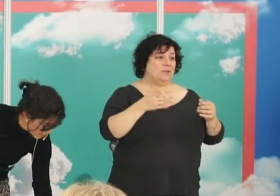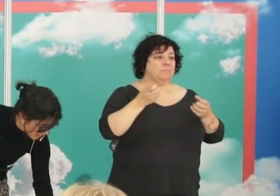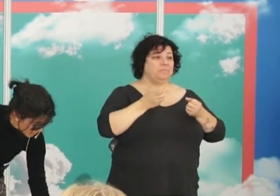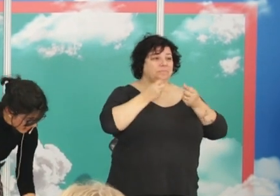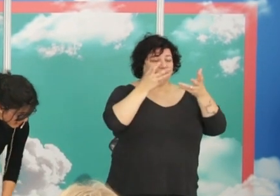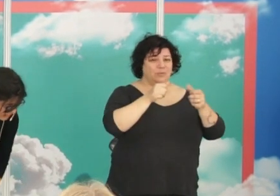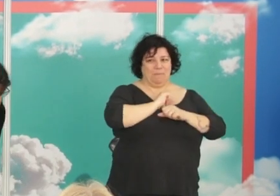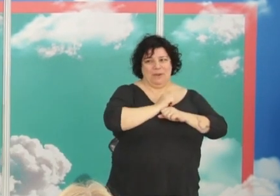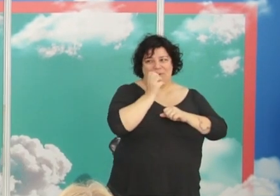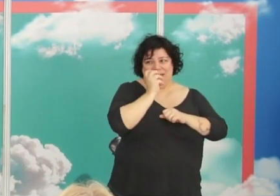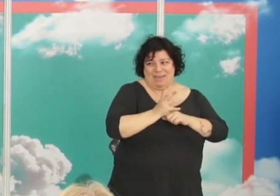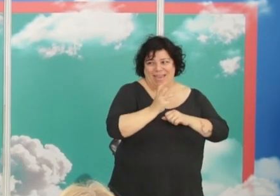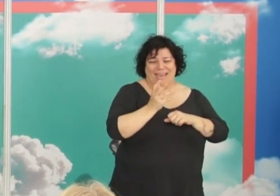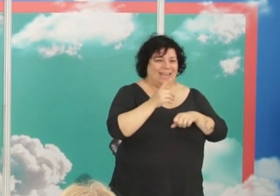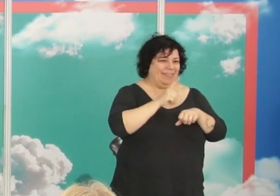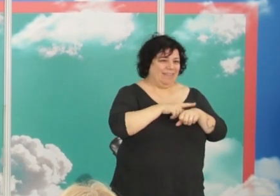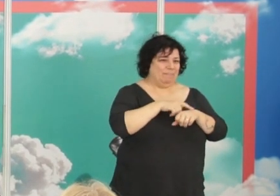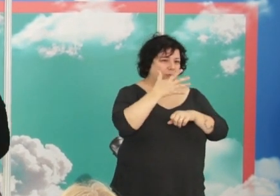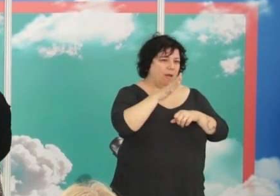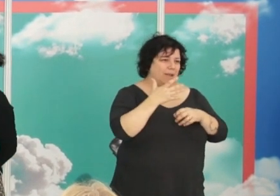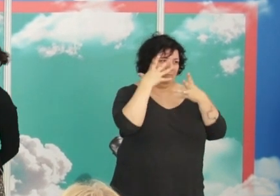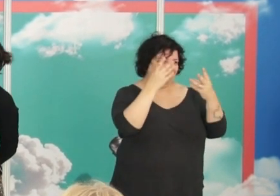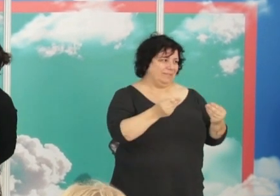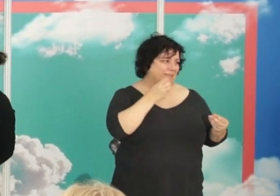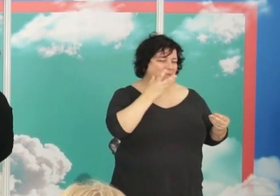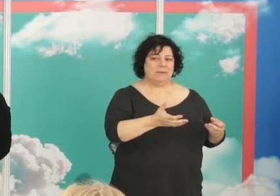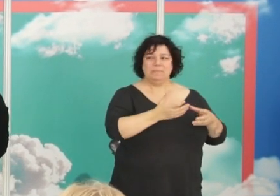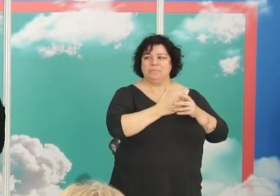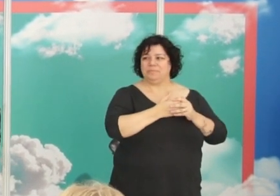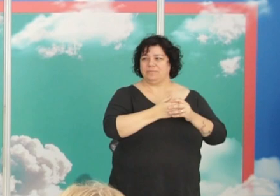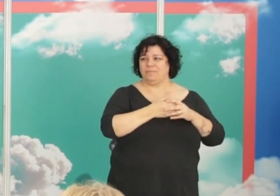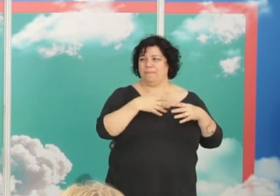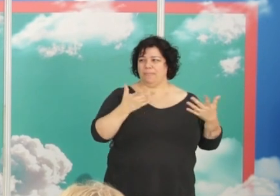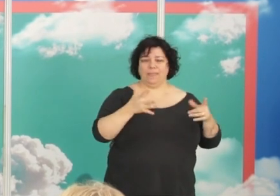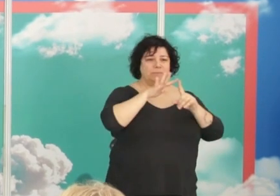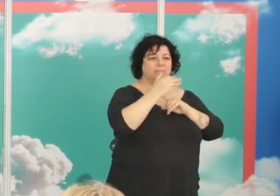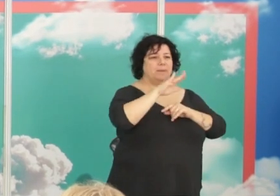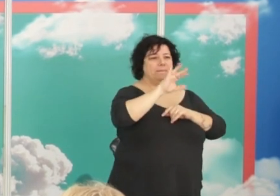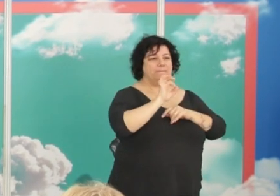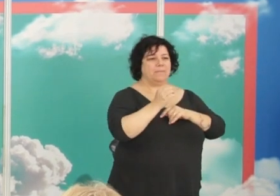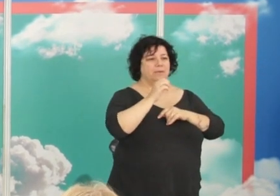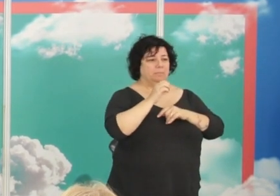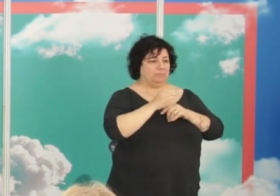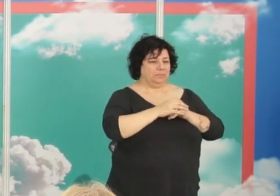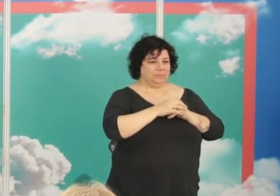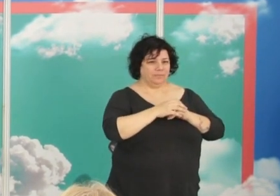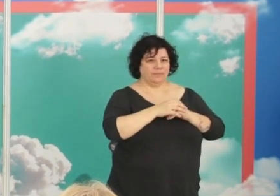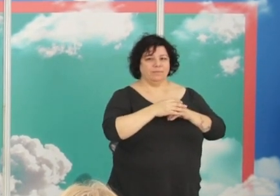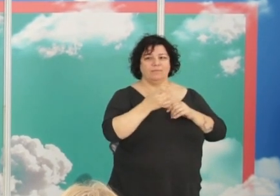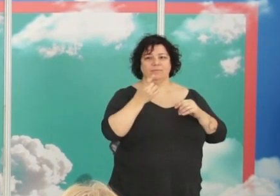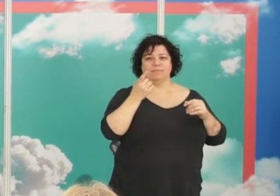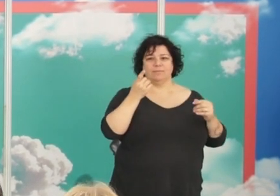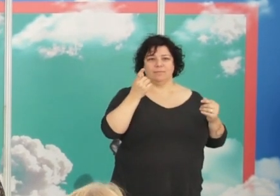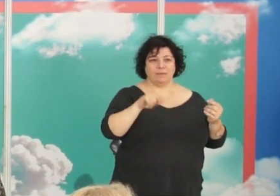espero que bien en tiempo o sea lo más o menos entendido el caso del Pío del Río Ortega es para